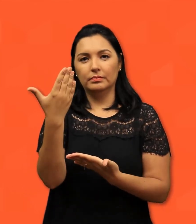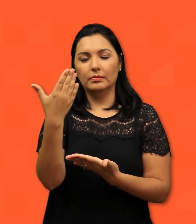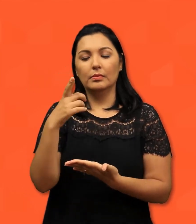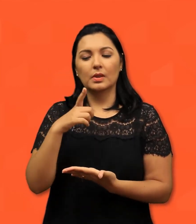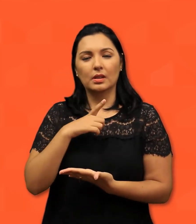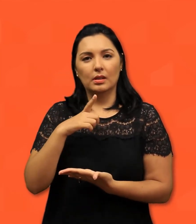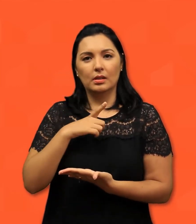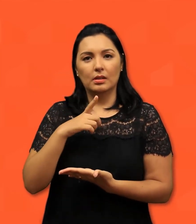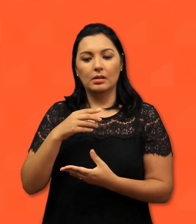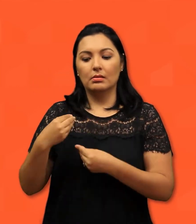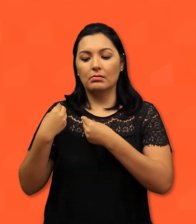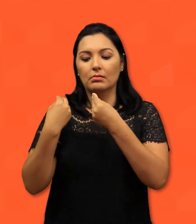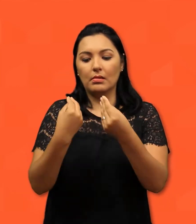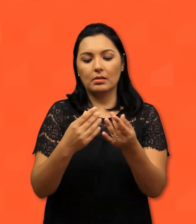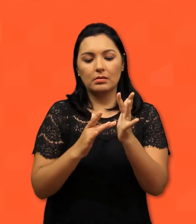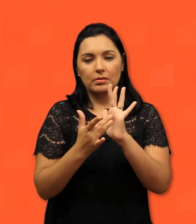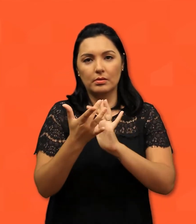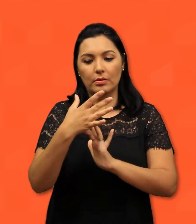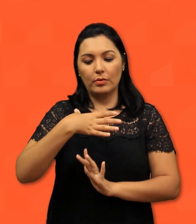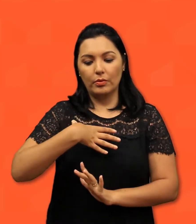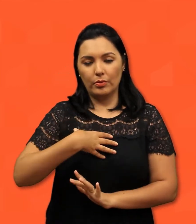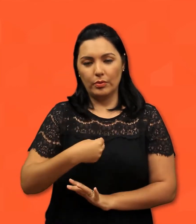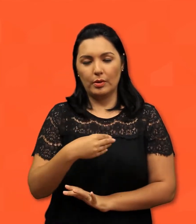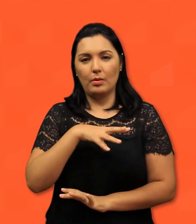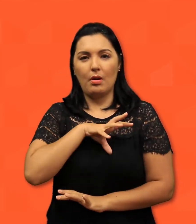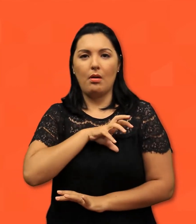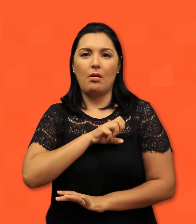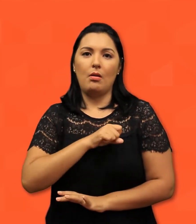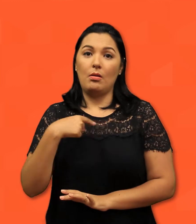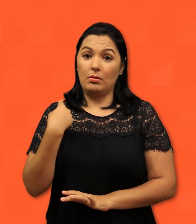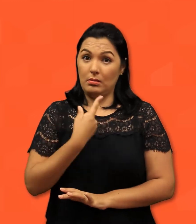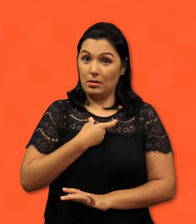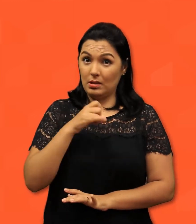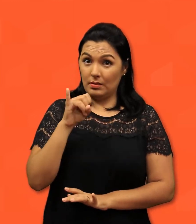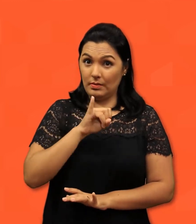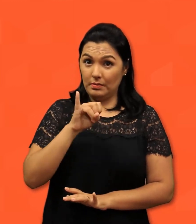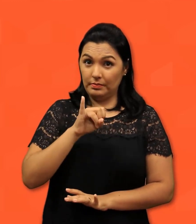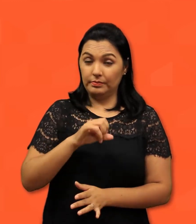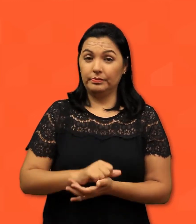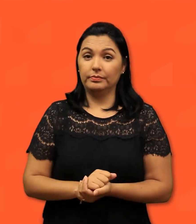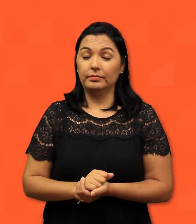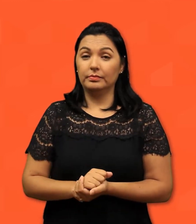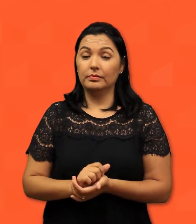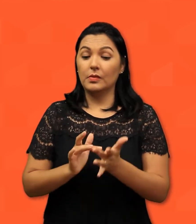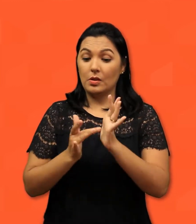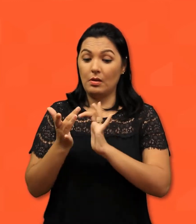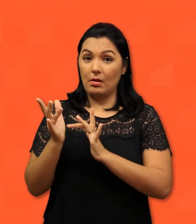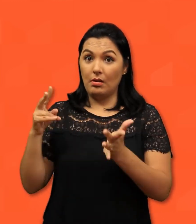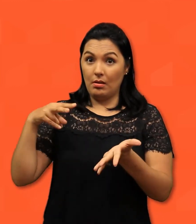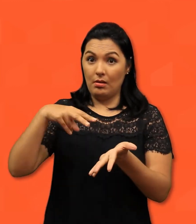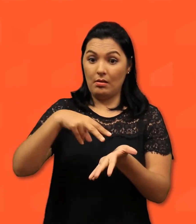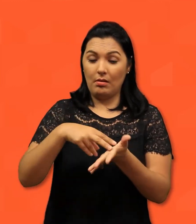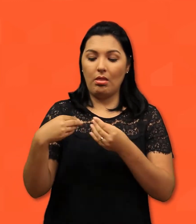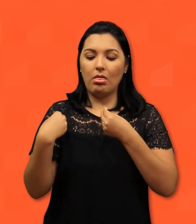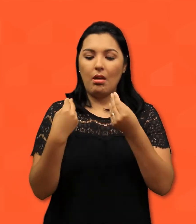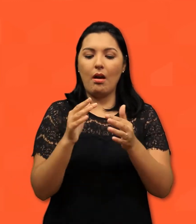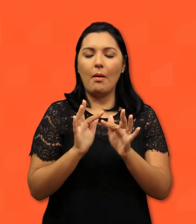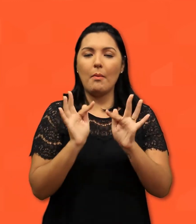enviado Jesus, o Filho amado, nosso irmão. Ele veio trazer paz e fraternidade à